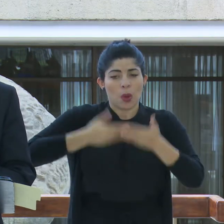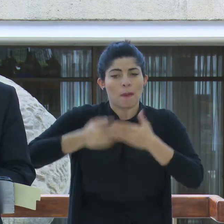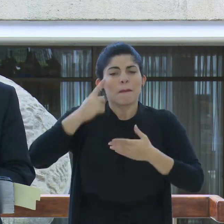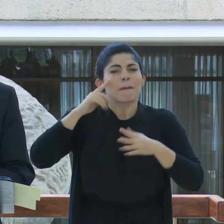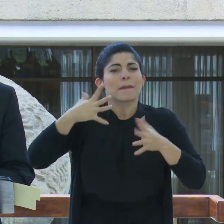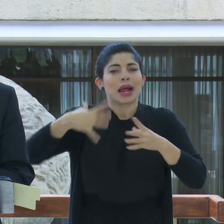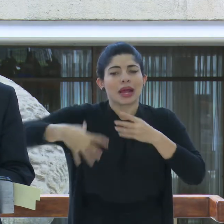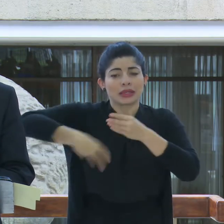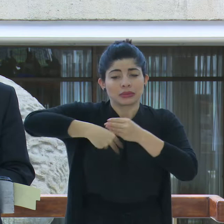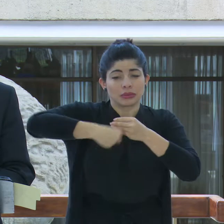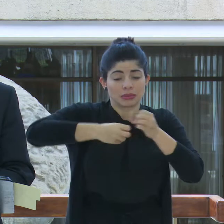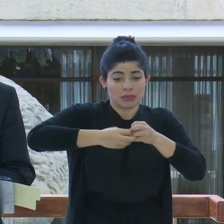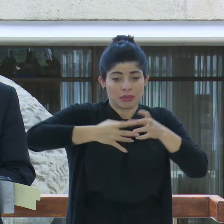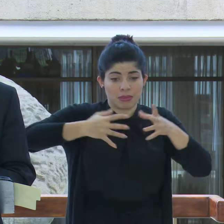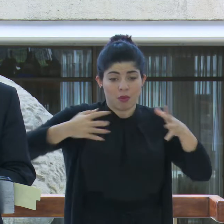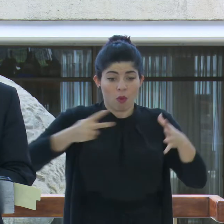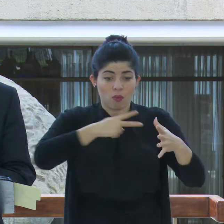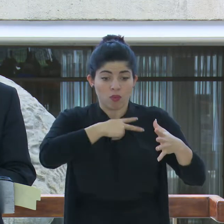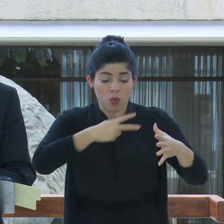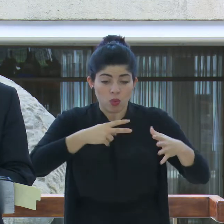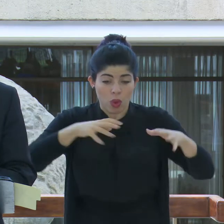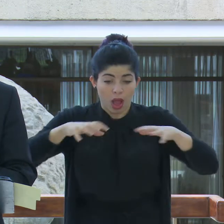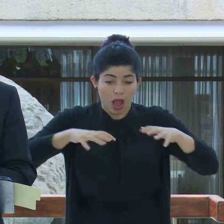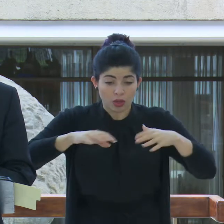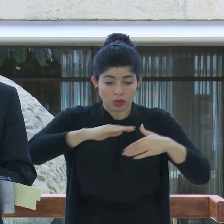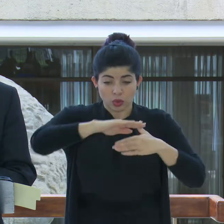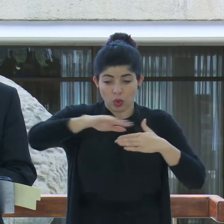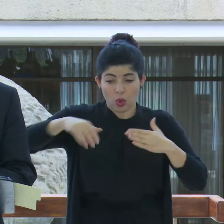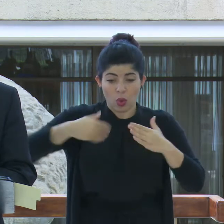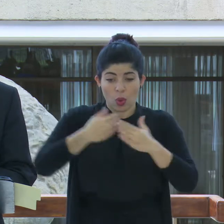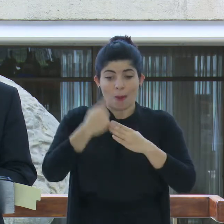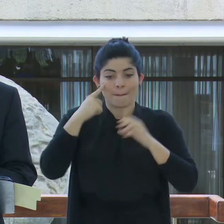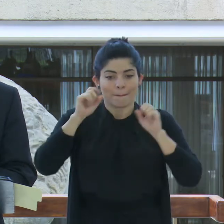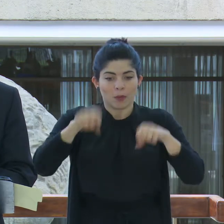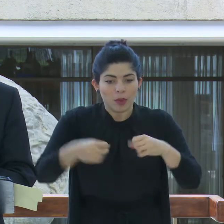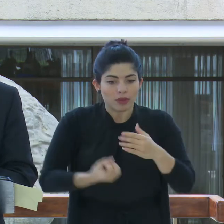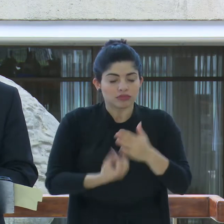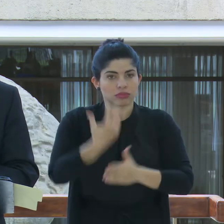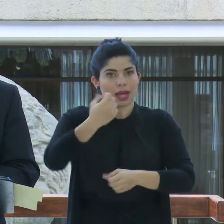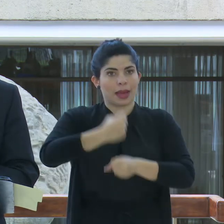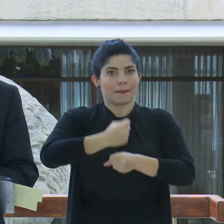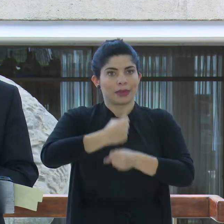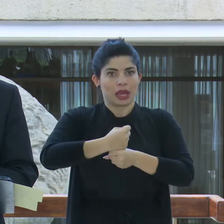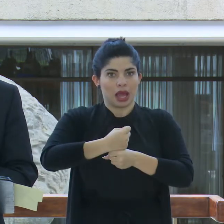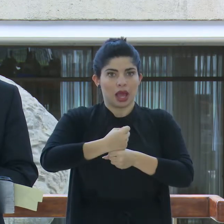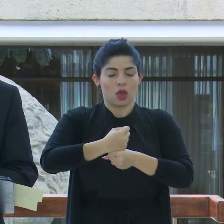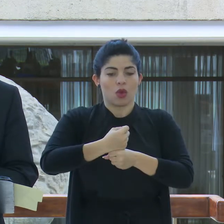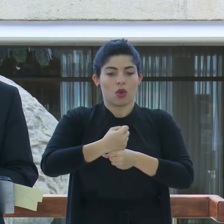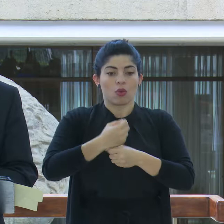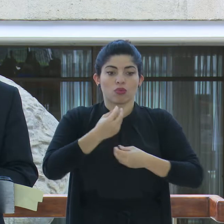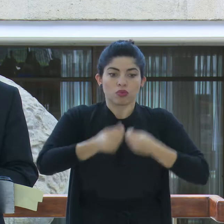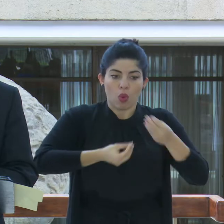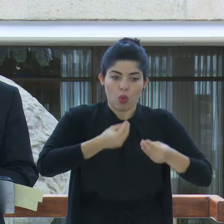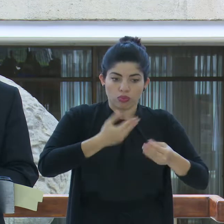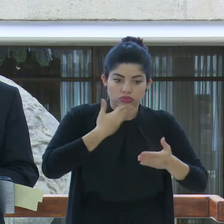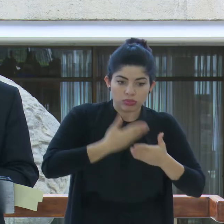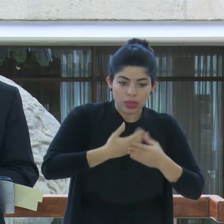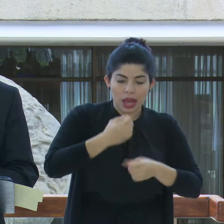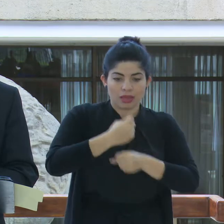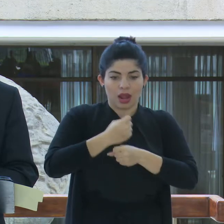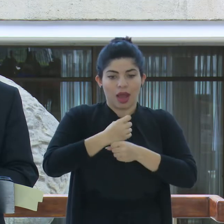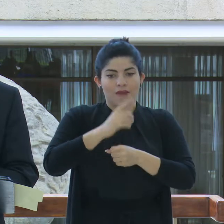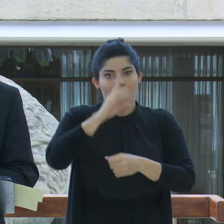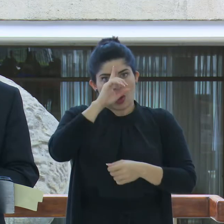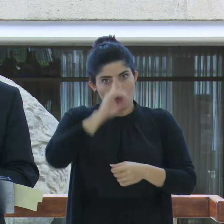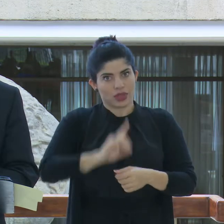de sumar voluntades y acciones de todos los sectores para la generación de empleos productivos, de empleos dignos